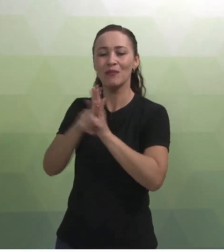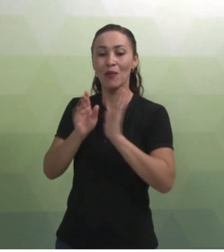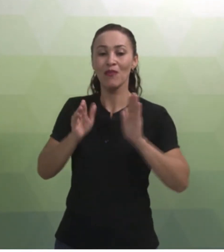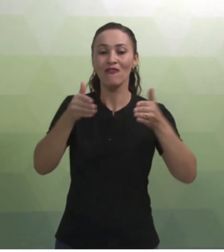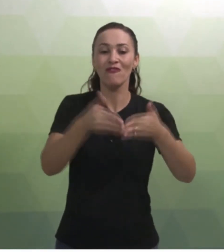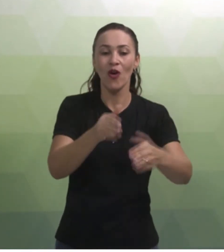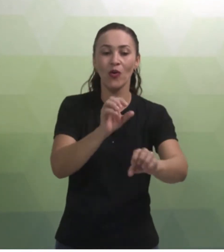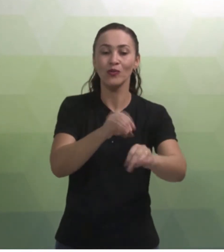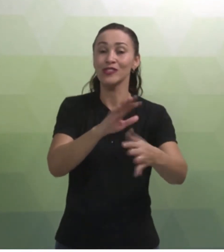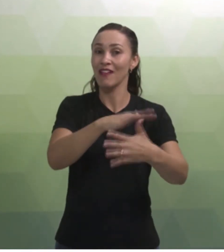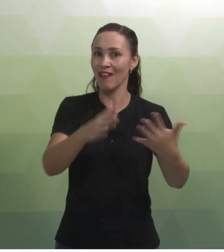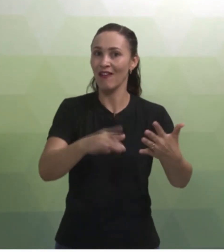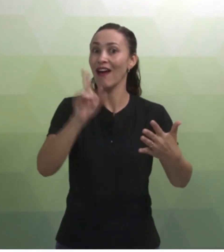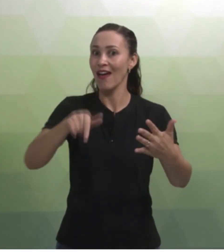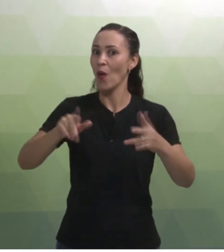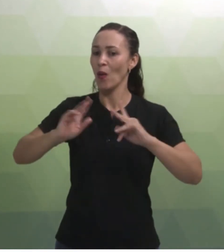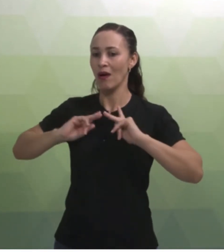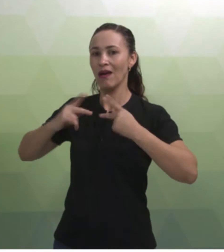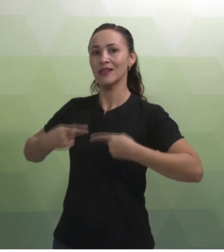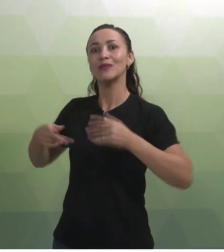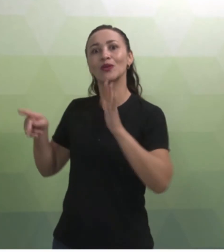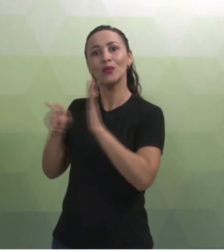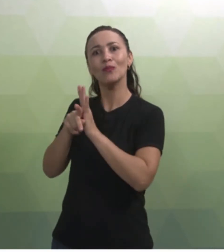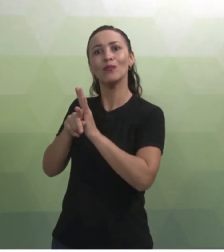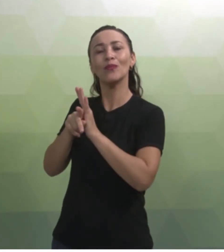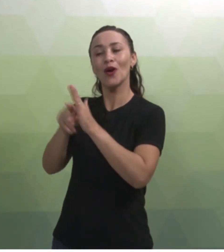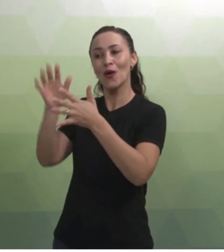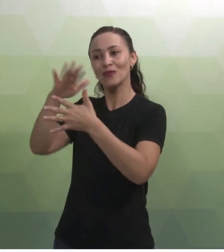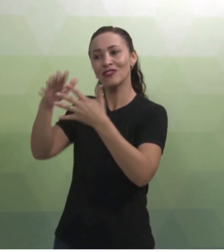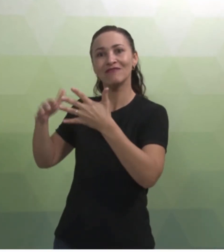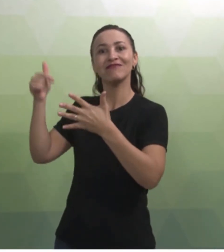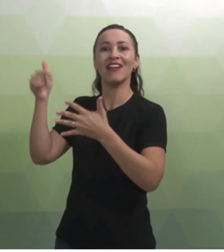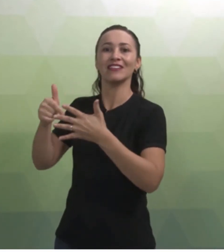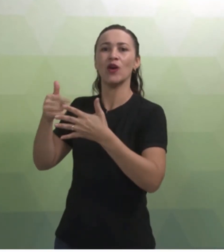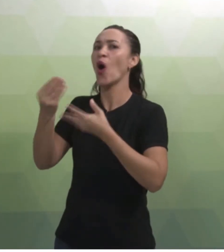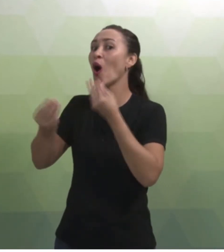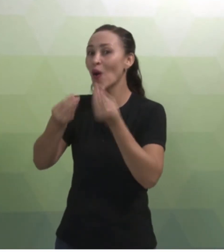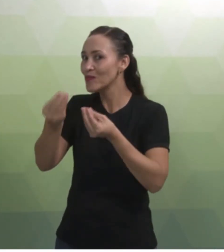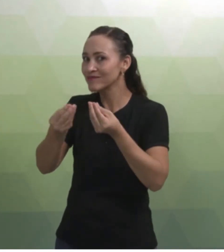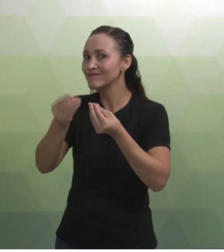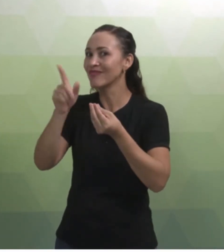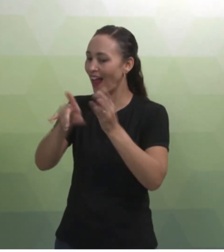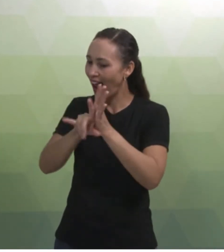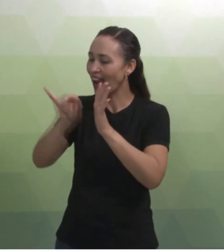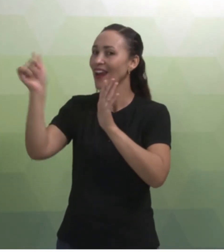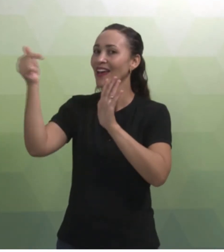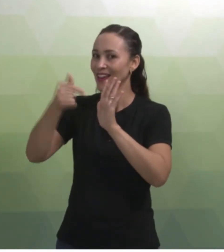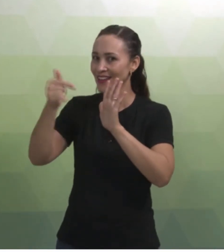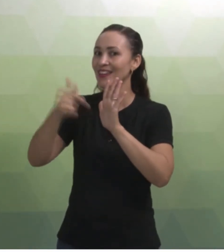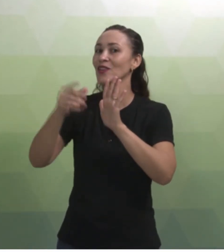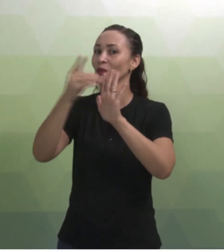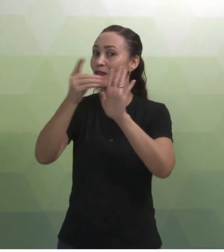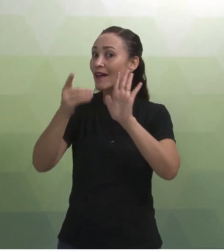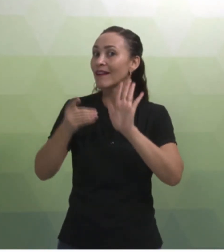O reconhecimento da língua de sinais, que se deu como? Por meio da legislação, do decreto, a lei 10